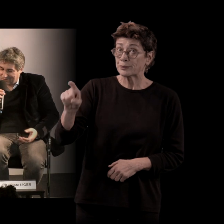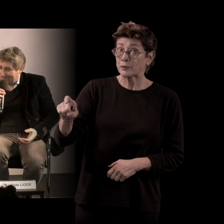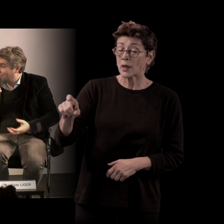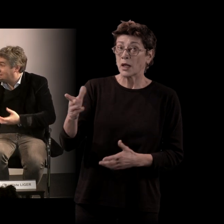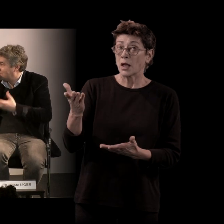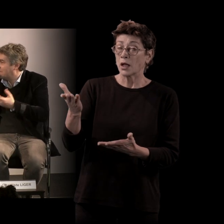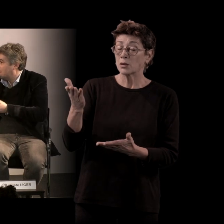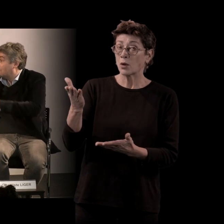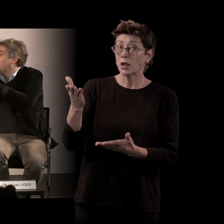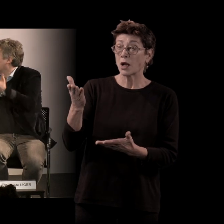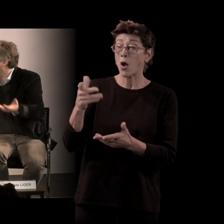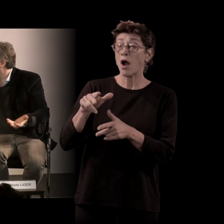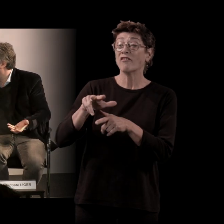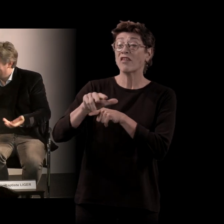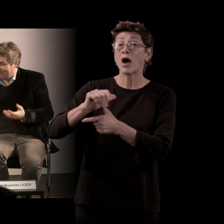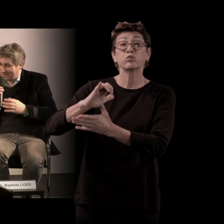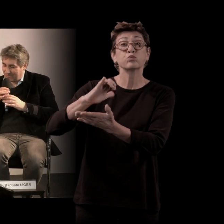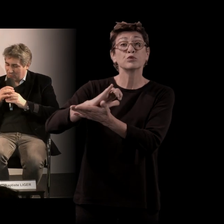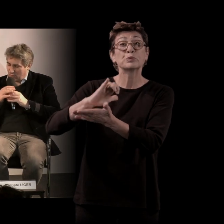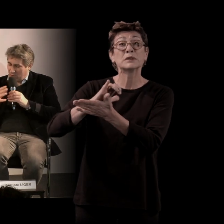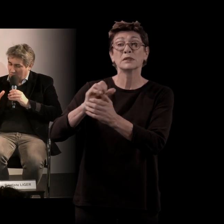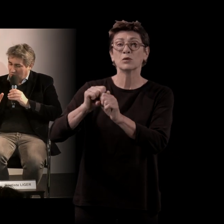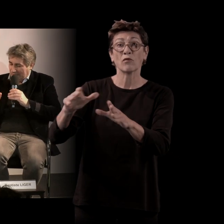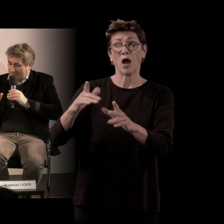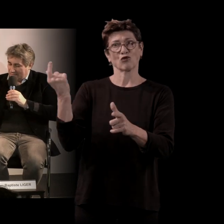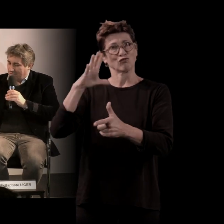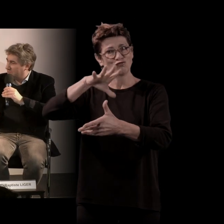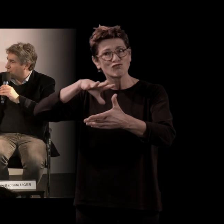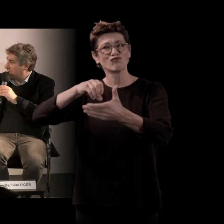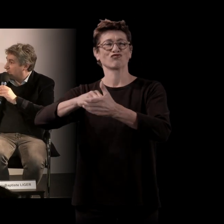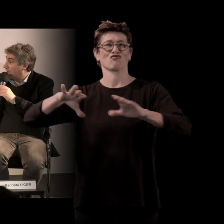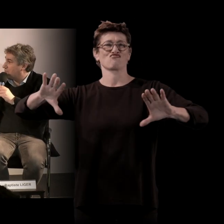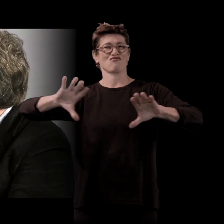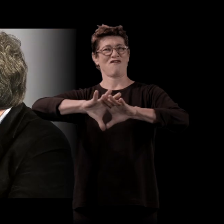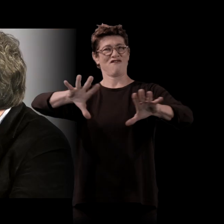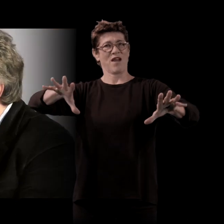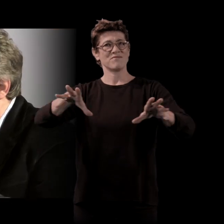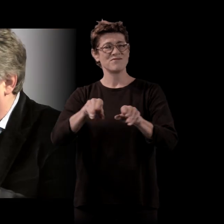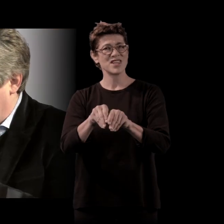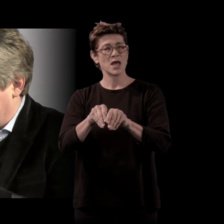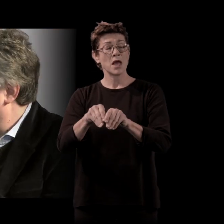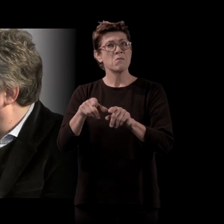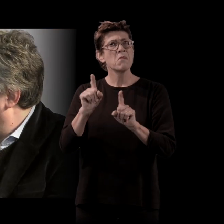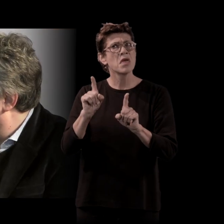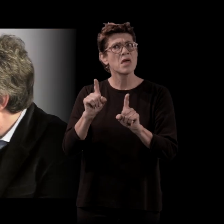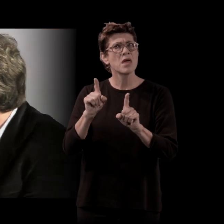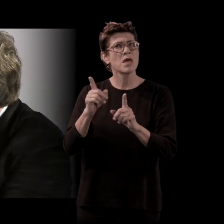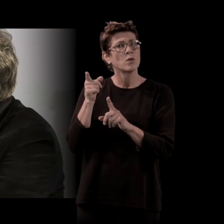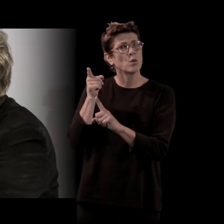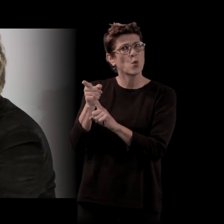ouvrage, ça y est, vous faisiez partie de la famille d'une certaine façon. Néanmoins, il y avait un petit souci. Est-ce que vous releviez de l'étiquette polaire ou plutôt de